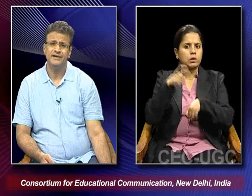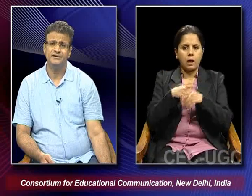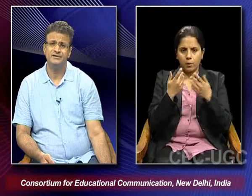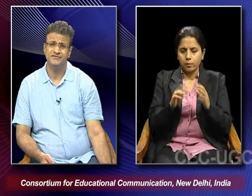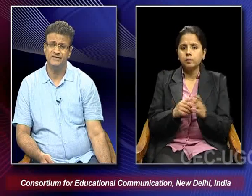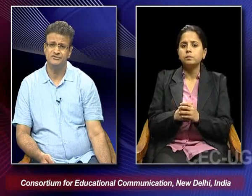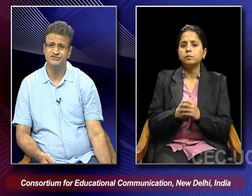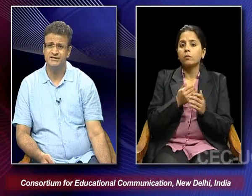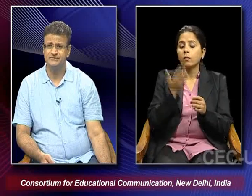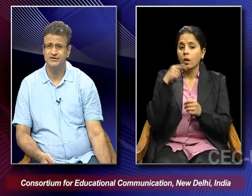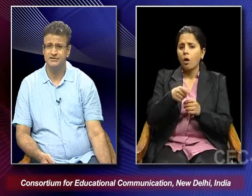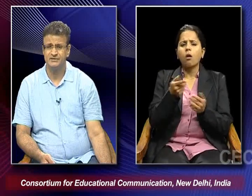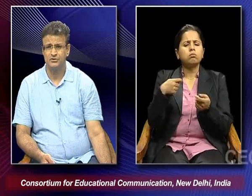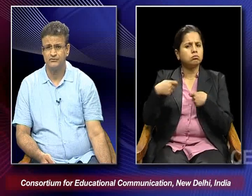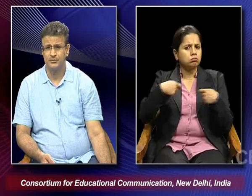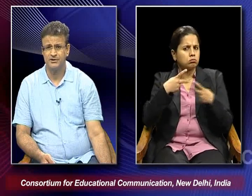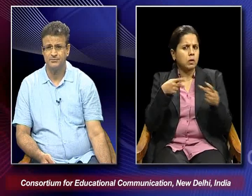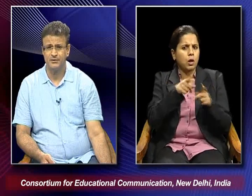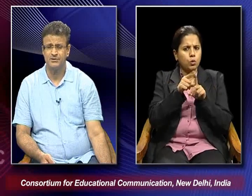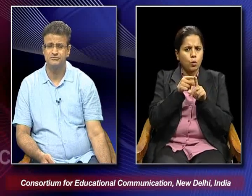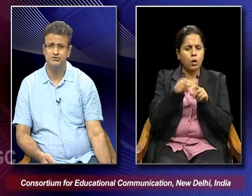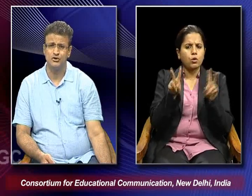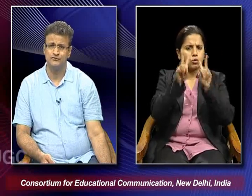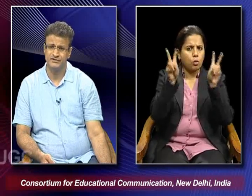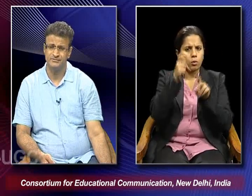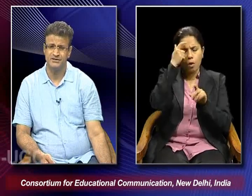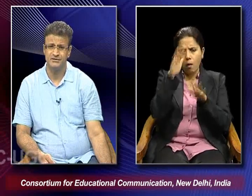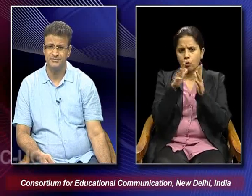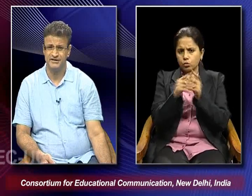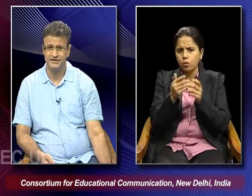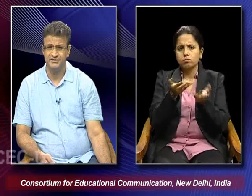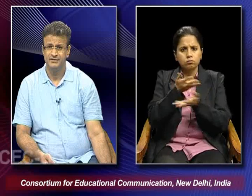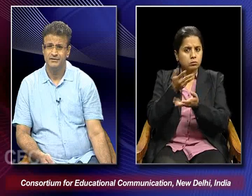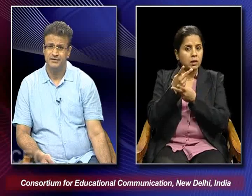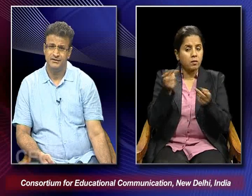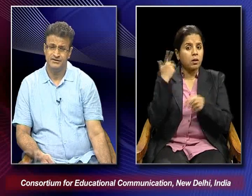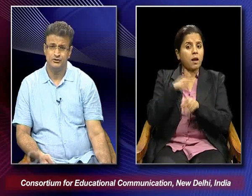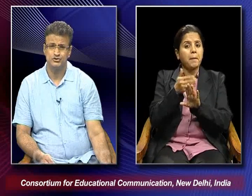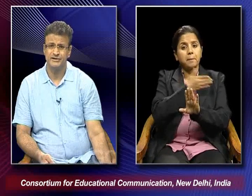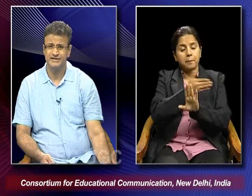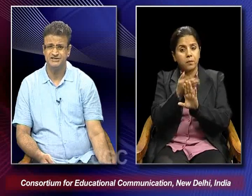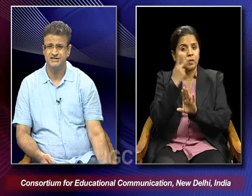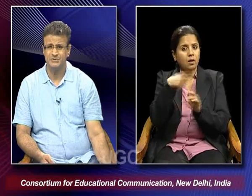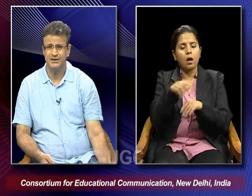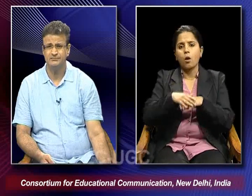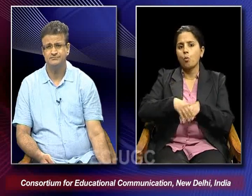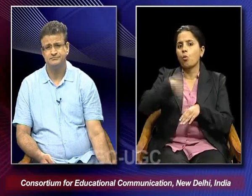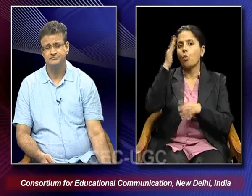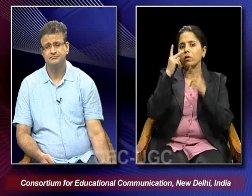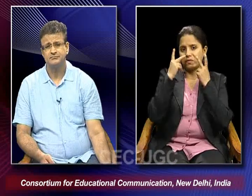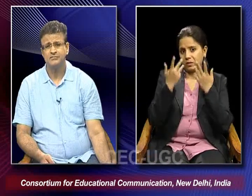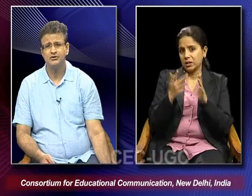And the way it was dealing with a number of topical problems of that particular period they also increased as well.